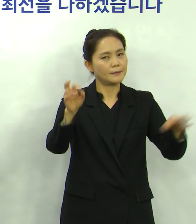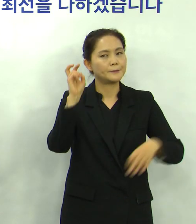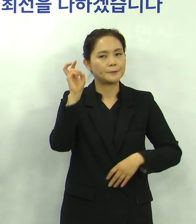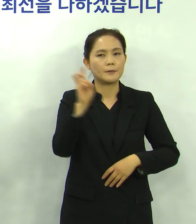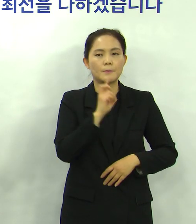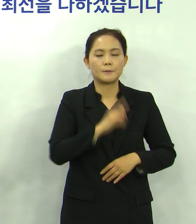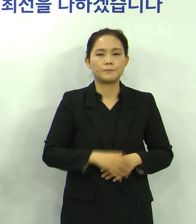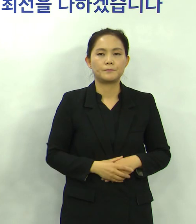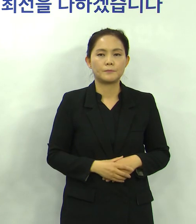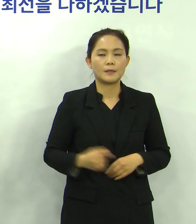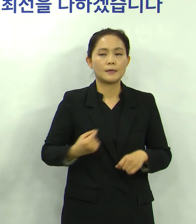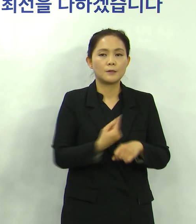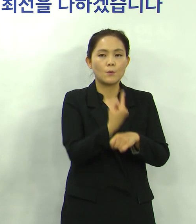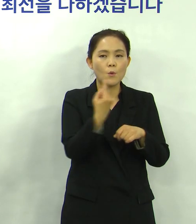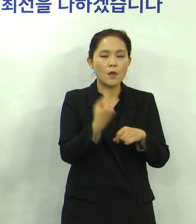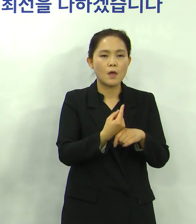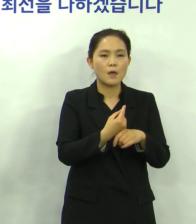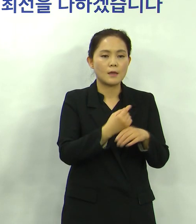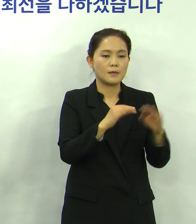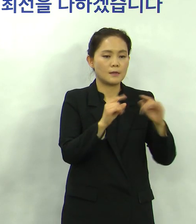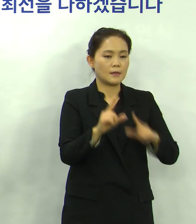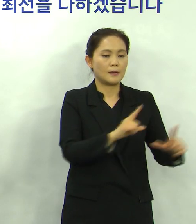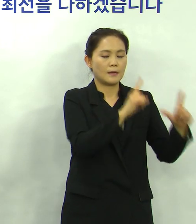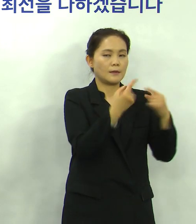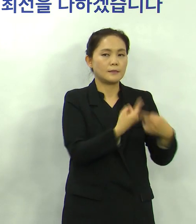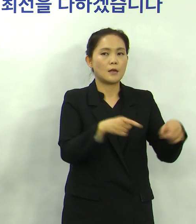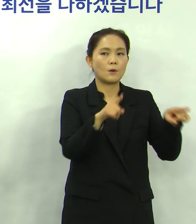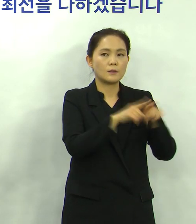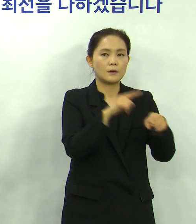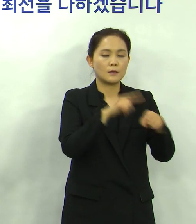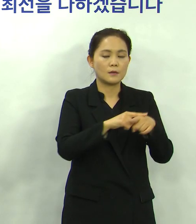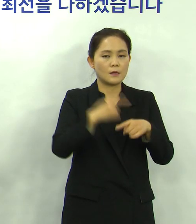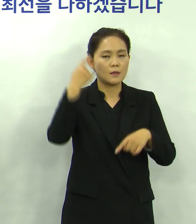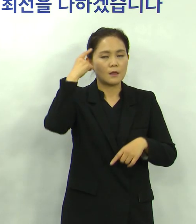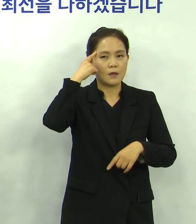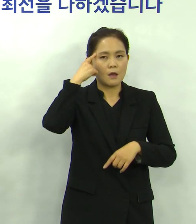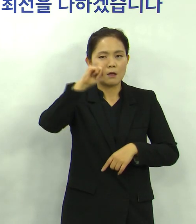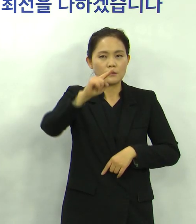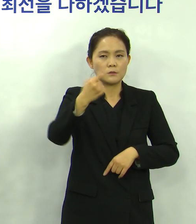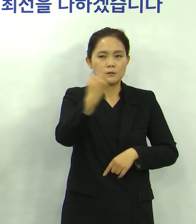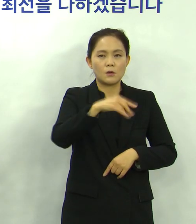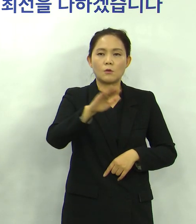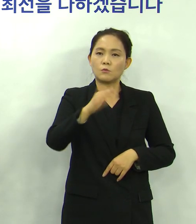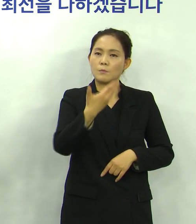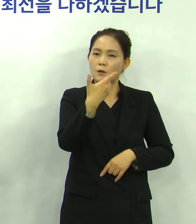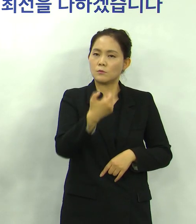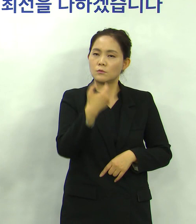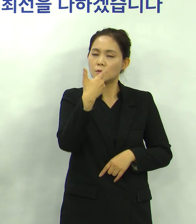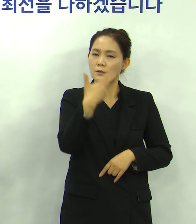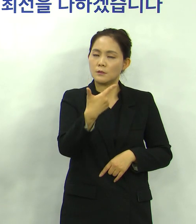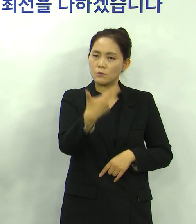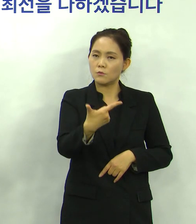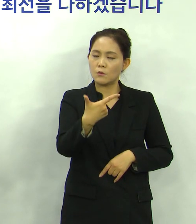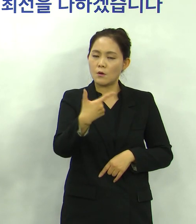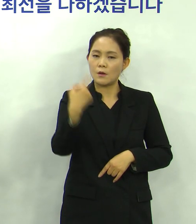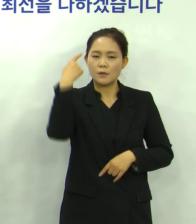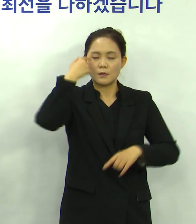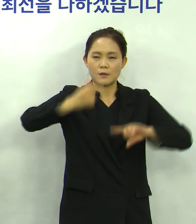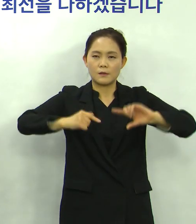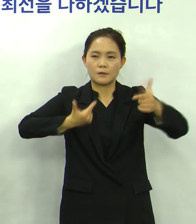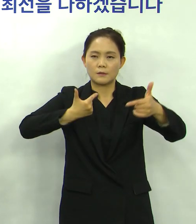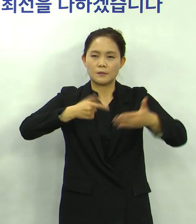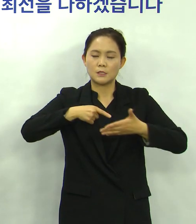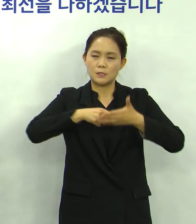보입니다 다만 동거가족 등과 관련해 1976건의 이의신청이 들어왔는데 시에서